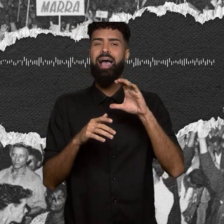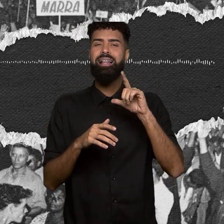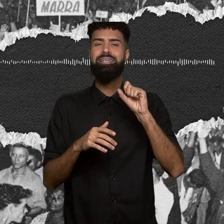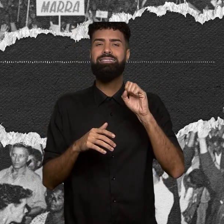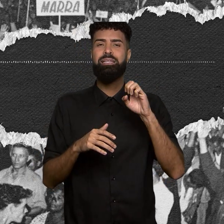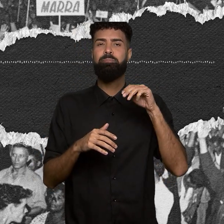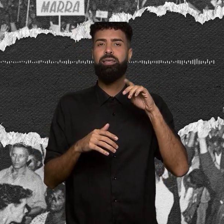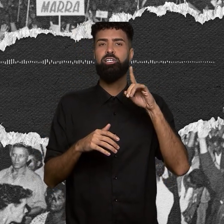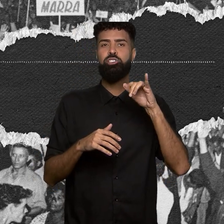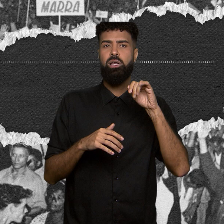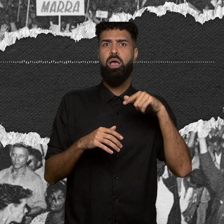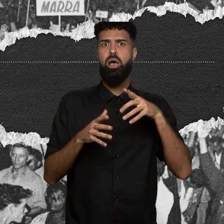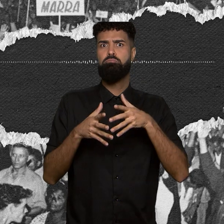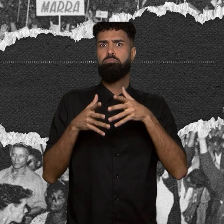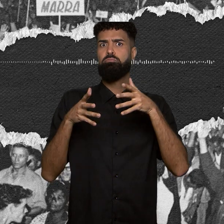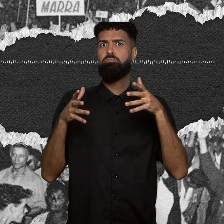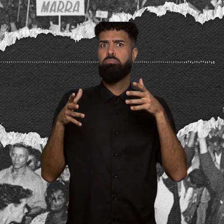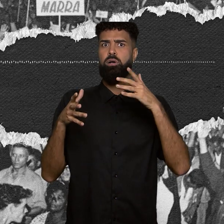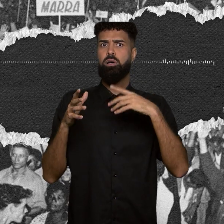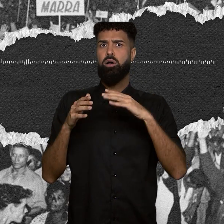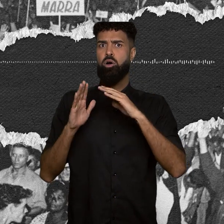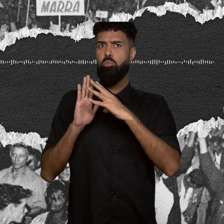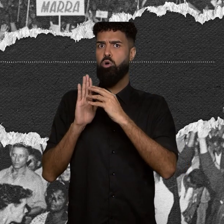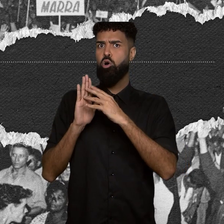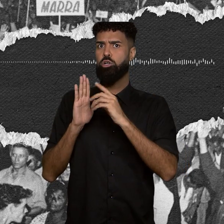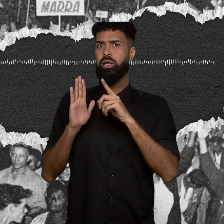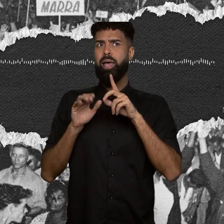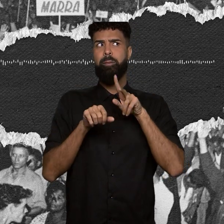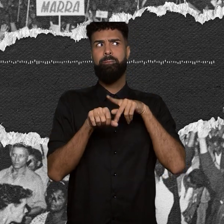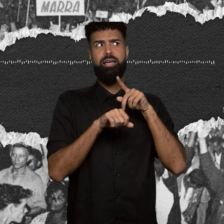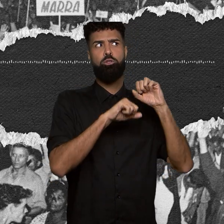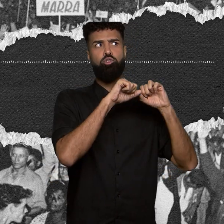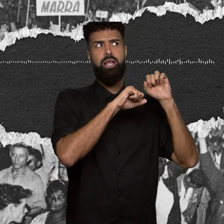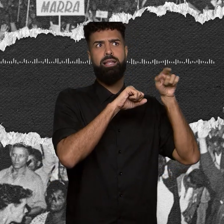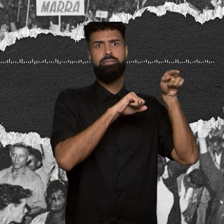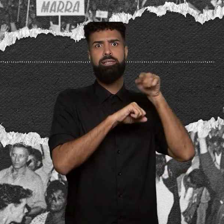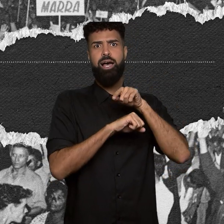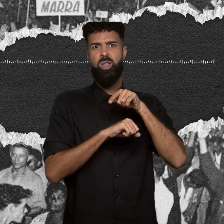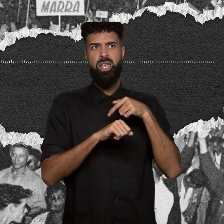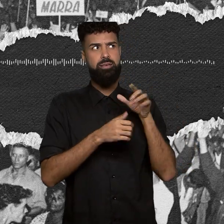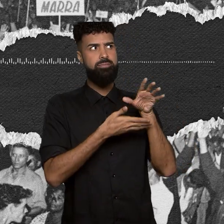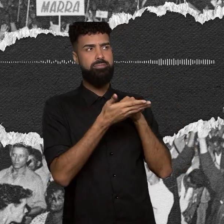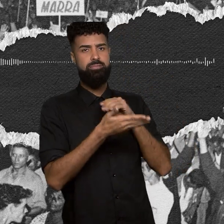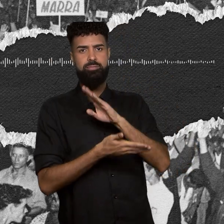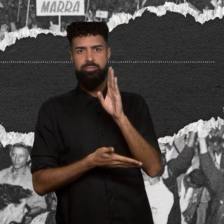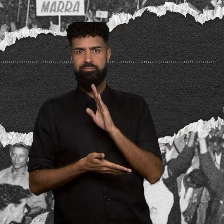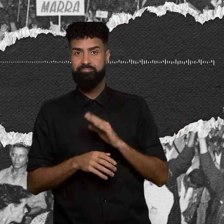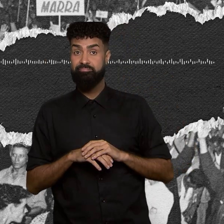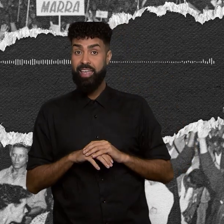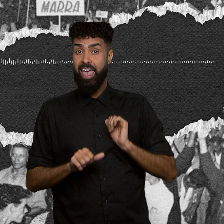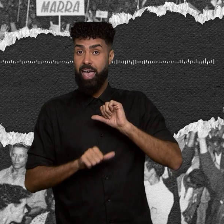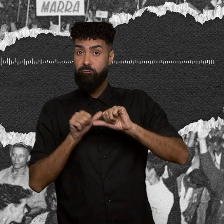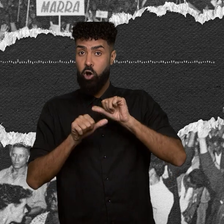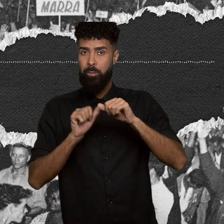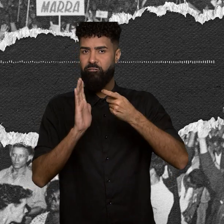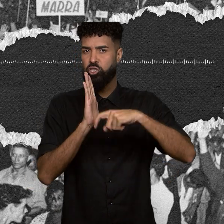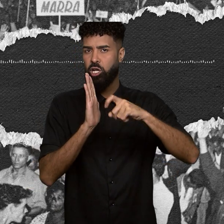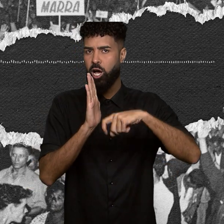numerosa de moldes típicos de países industrializados. Vem aí a reforma fiscal e a estatização de